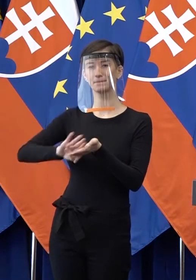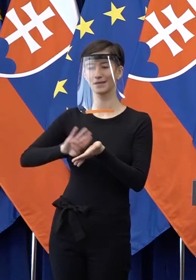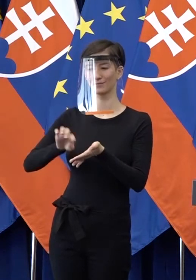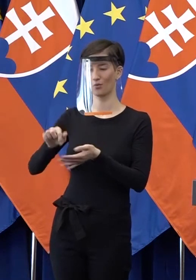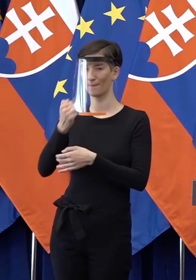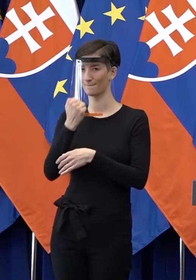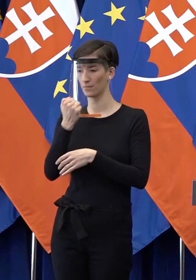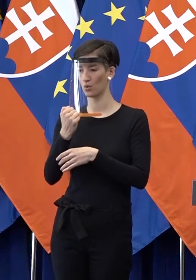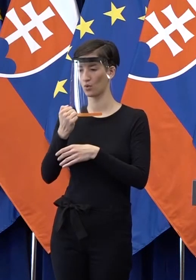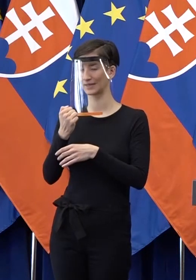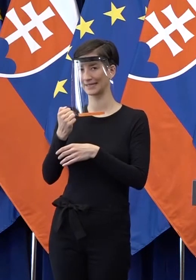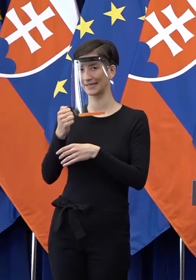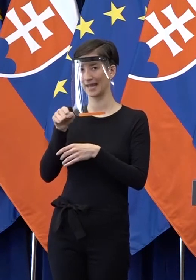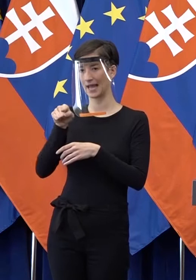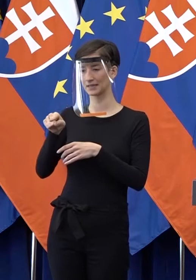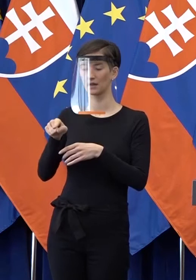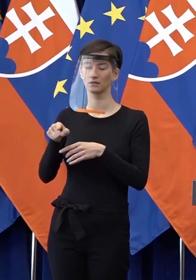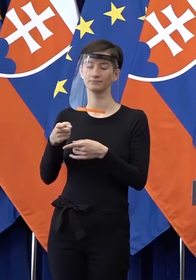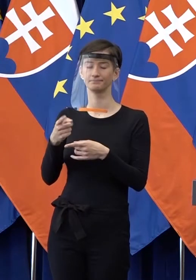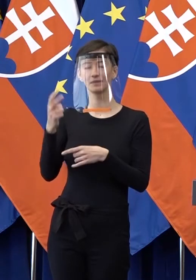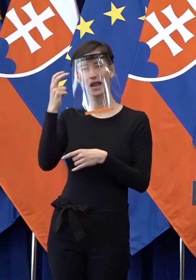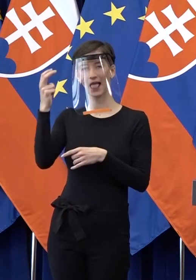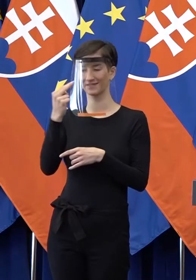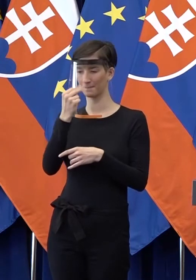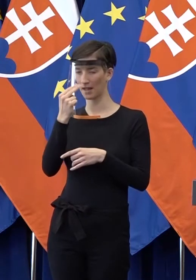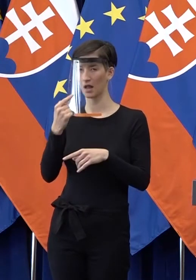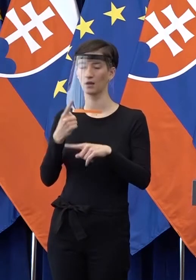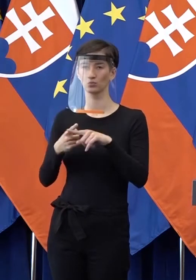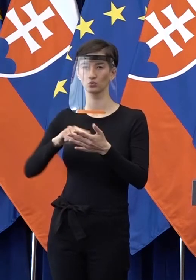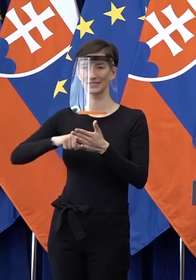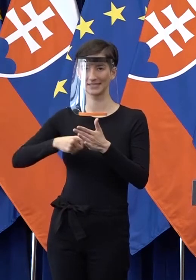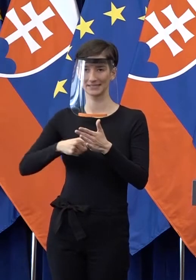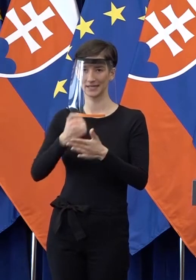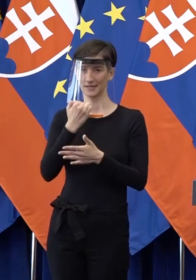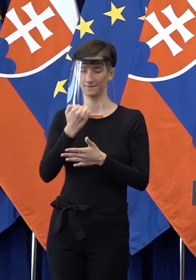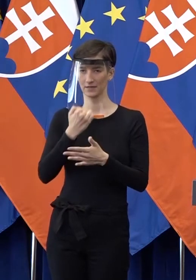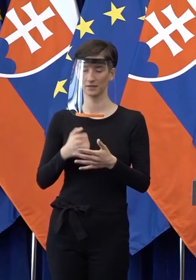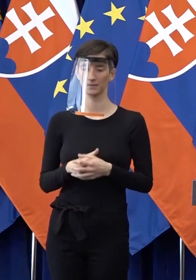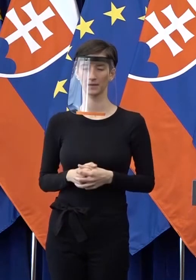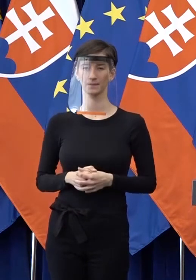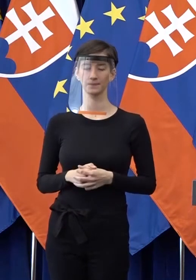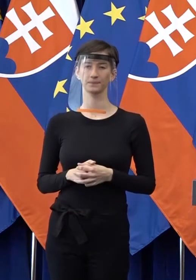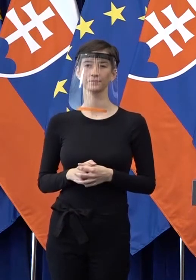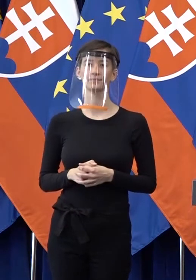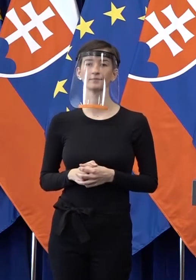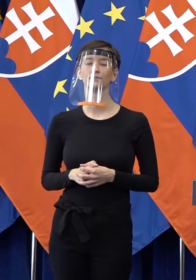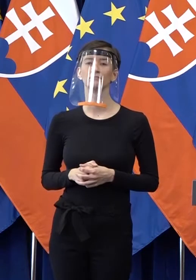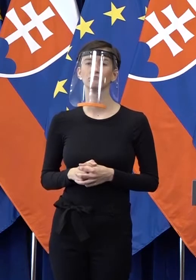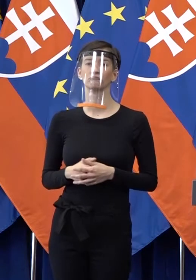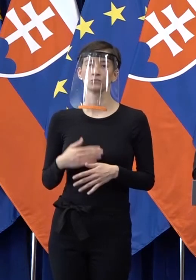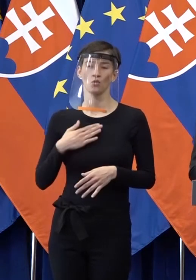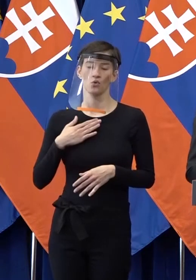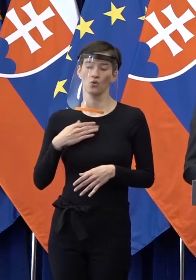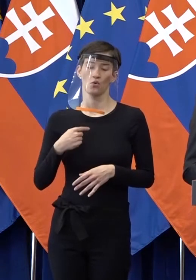podnikateľské subjekty, predovšetkým pre malé a stredné a teda živnostníkov a ďalšie subjekty. Takže z mojej strany